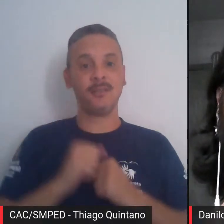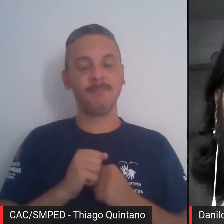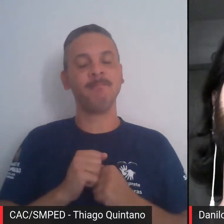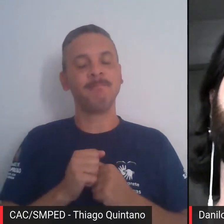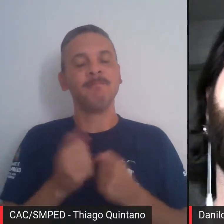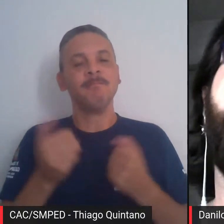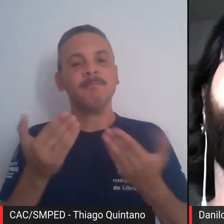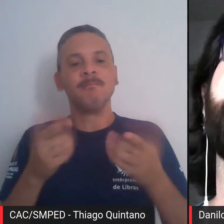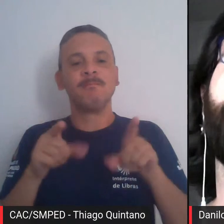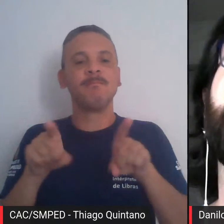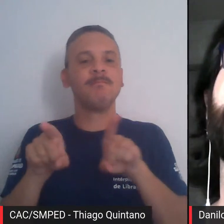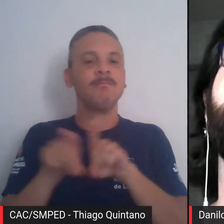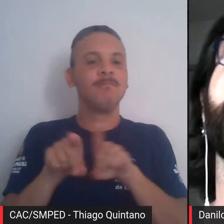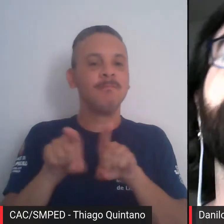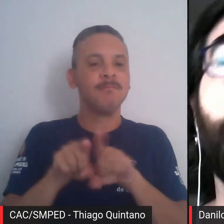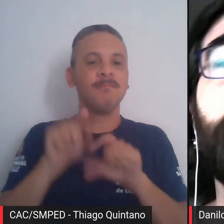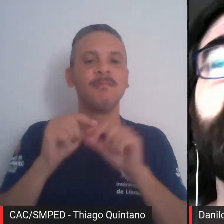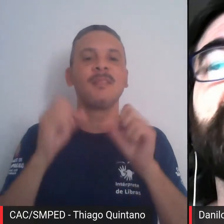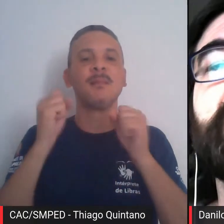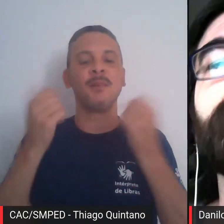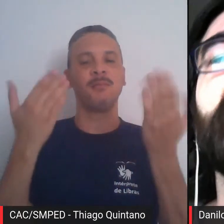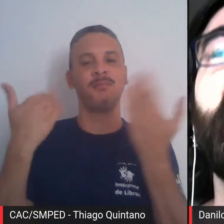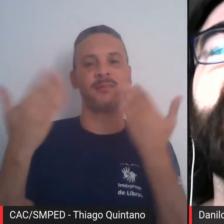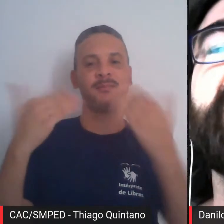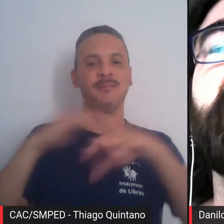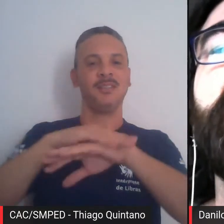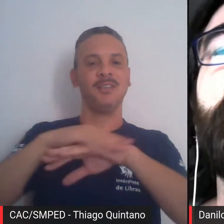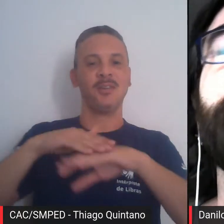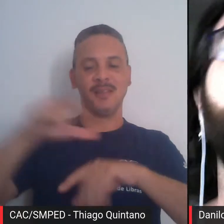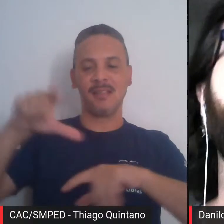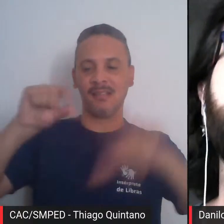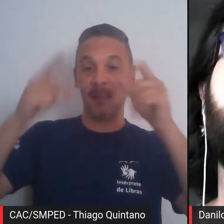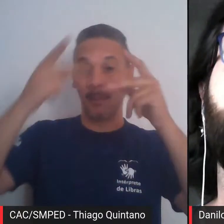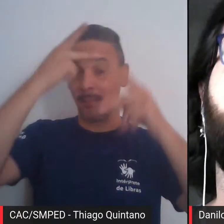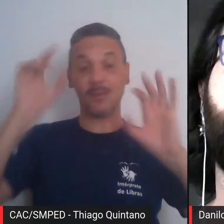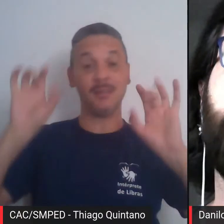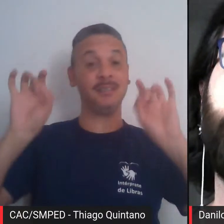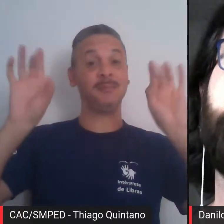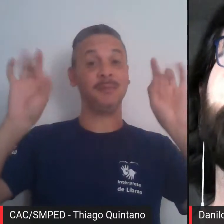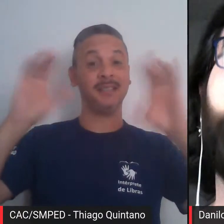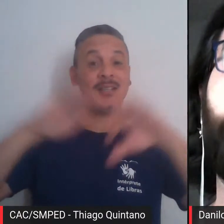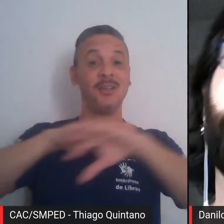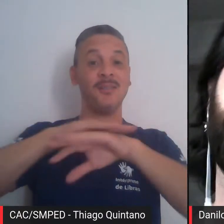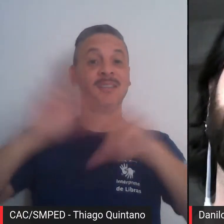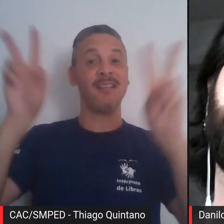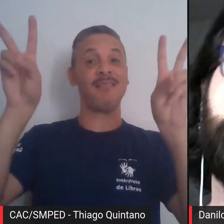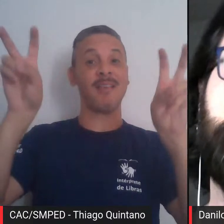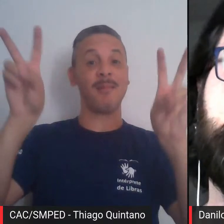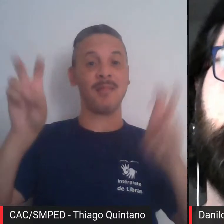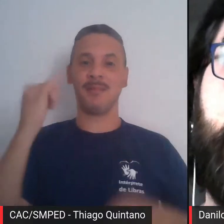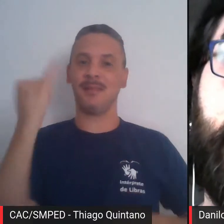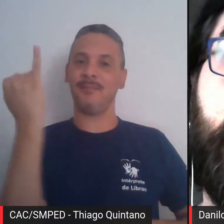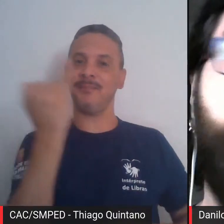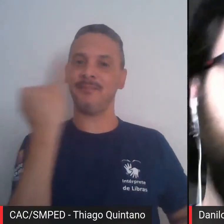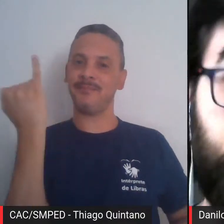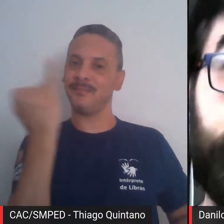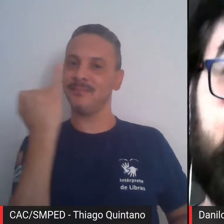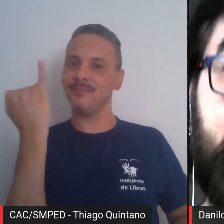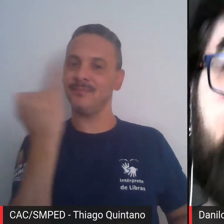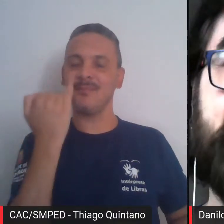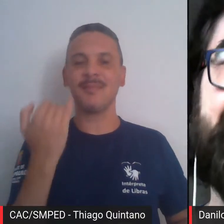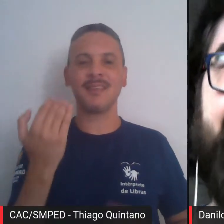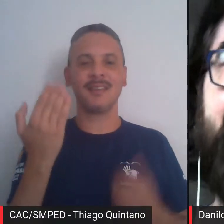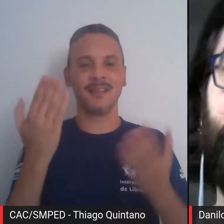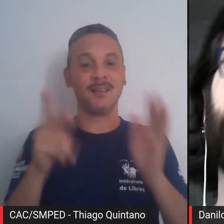tem a honra de poder discutir com uma mesa tão seleta para conversar sobre temas tão importantes como a